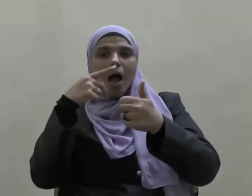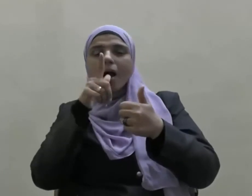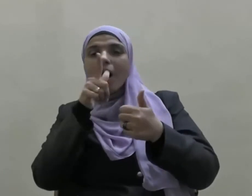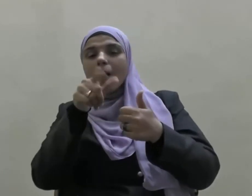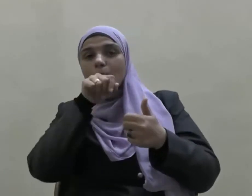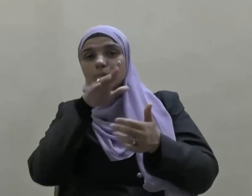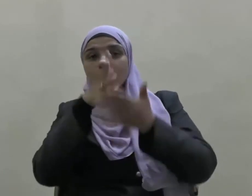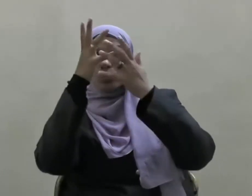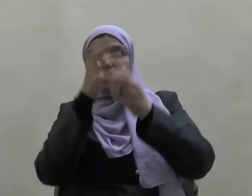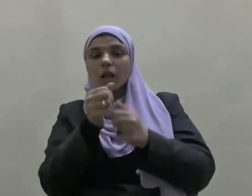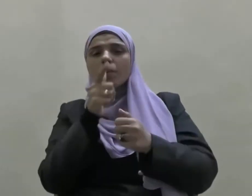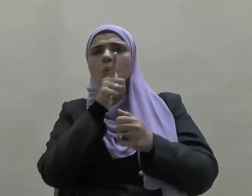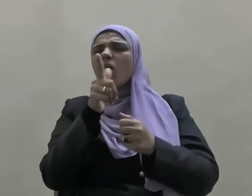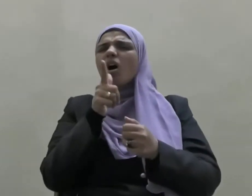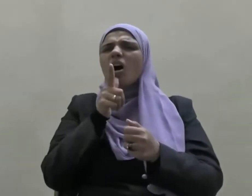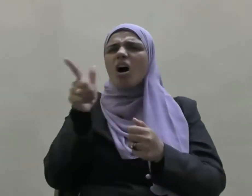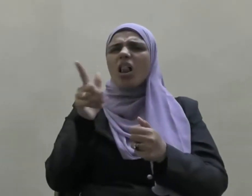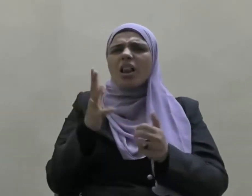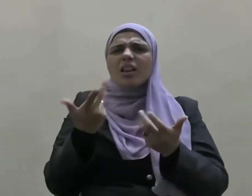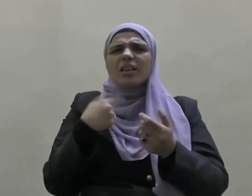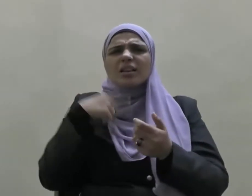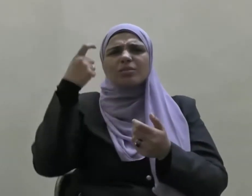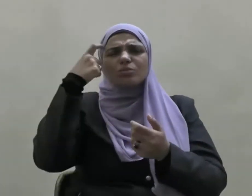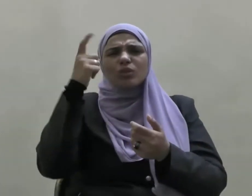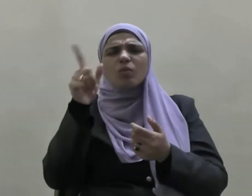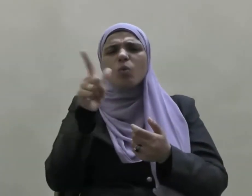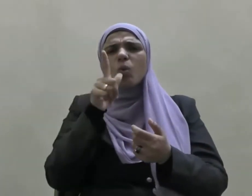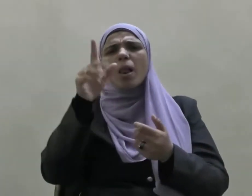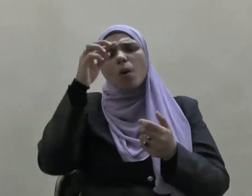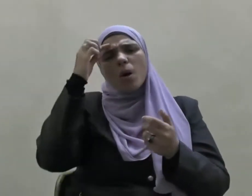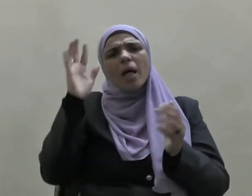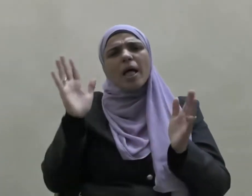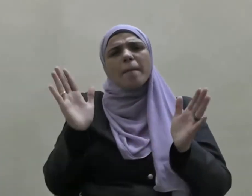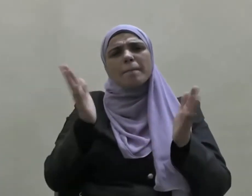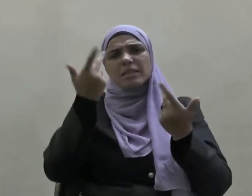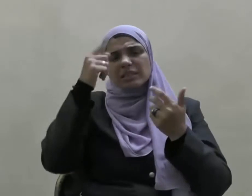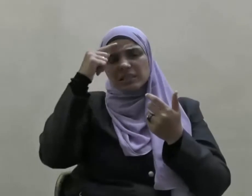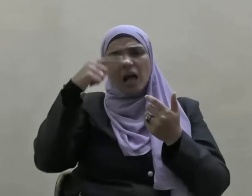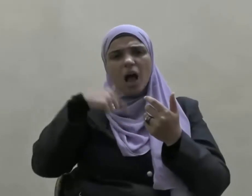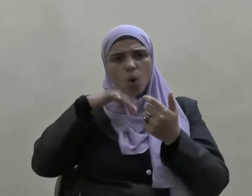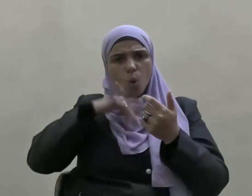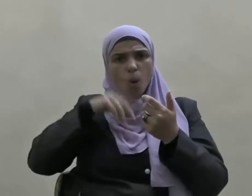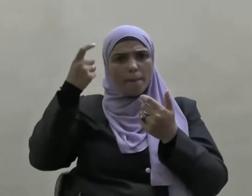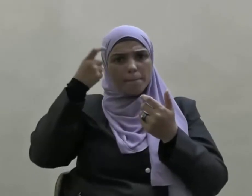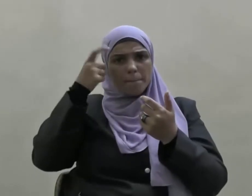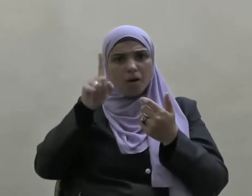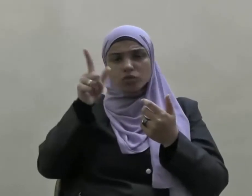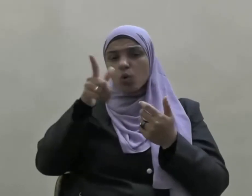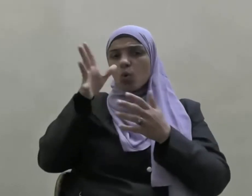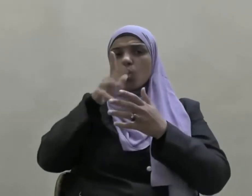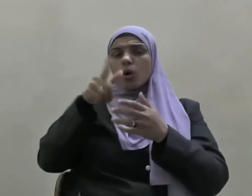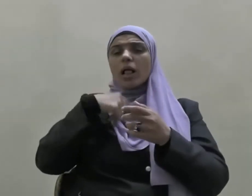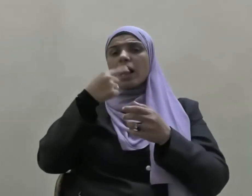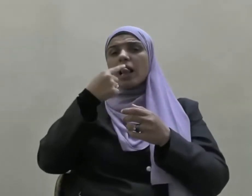قال فقلت يا رسول الله وإنا لنؤاخذ بما تقول